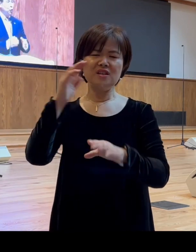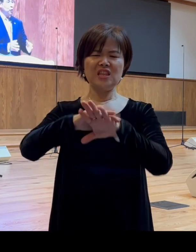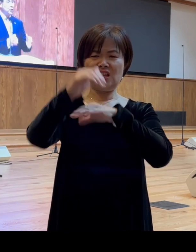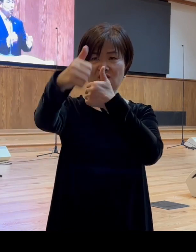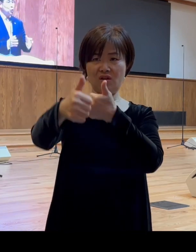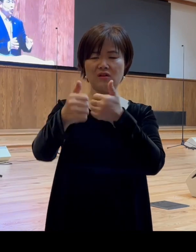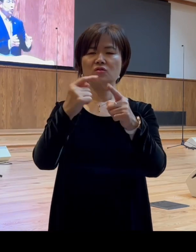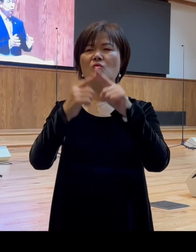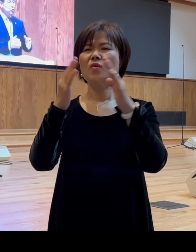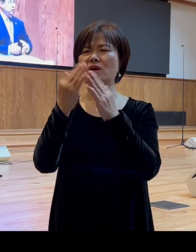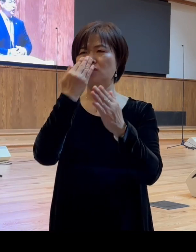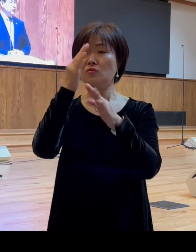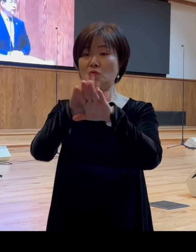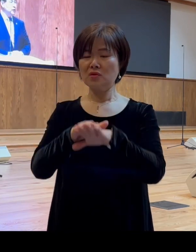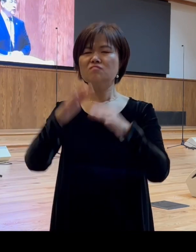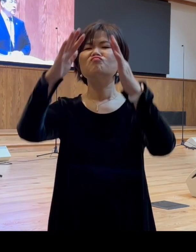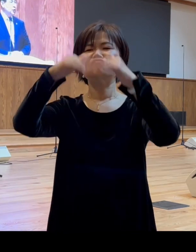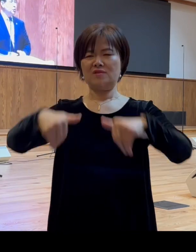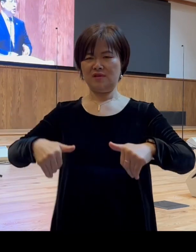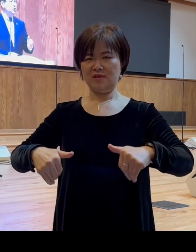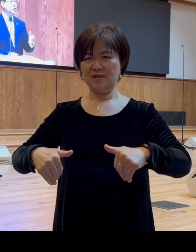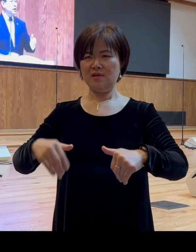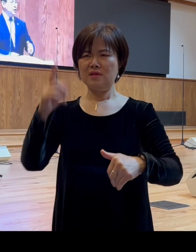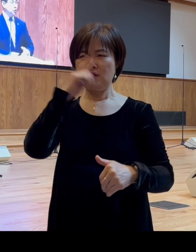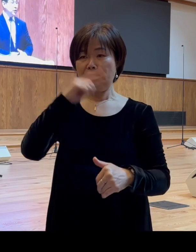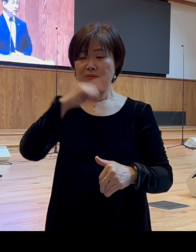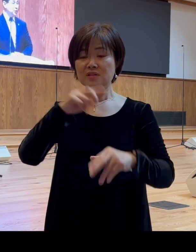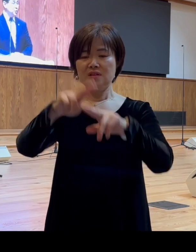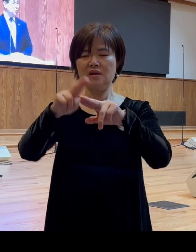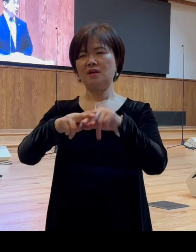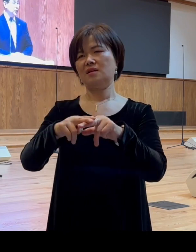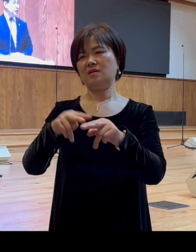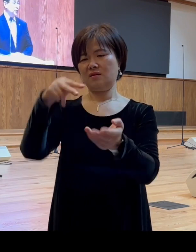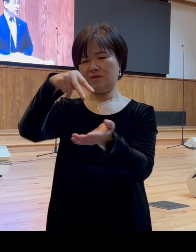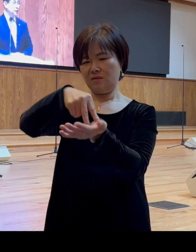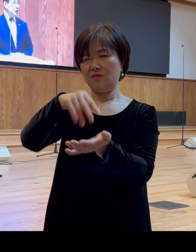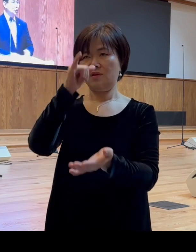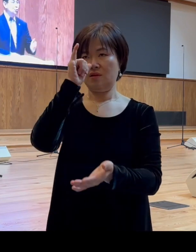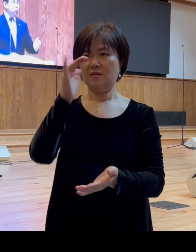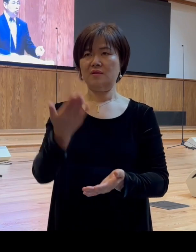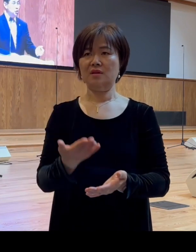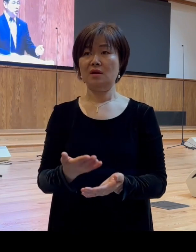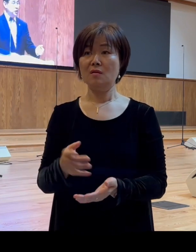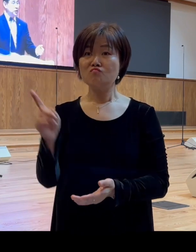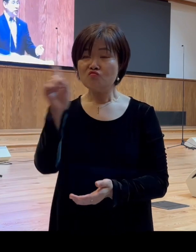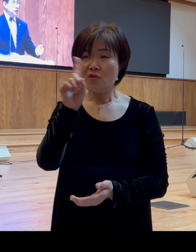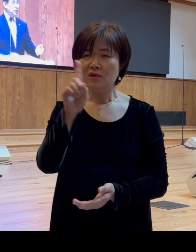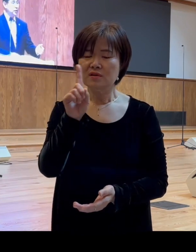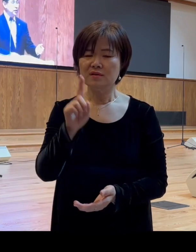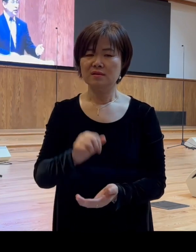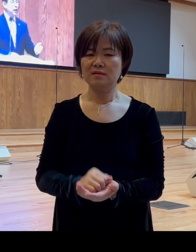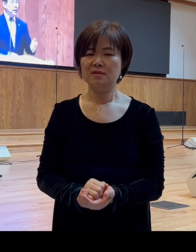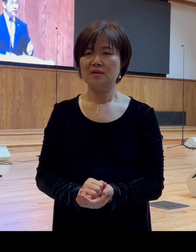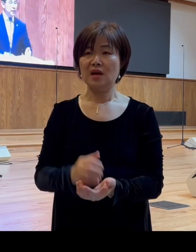성도들을 무너뜨리는 그럼 그런 자리에 섰다는 것입니다 그럼 무엇이 알렉산더를